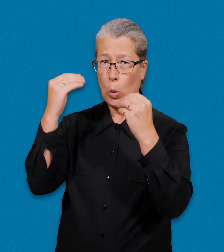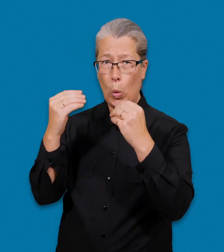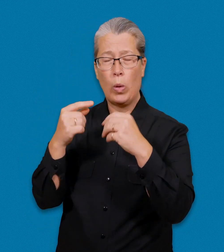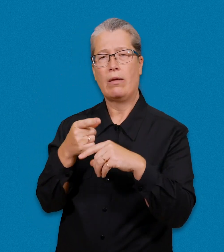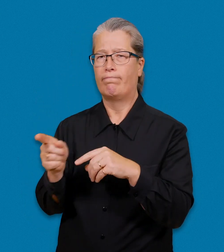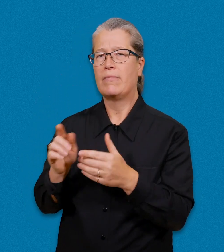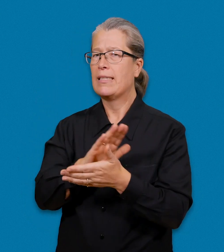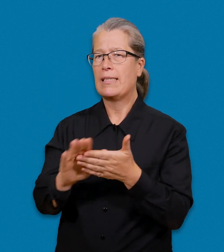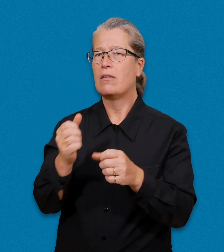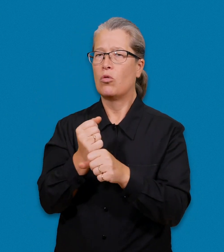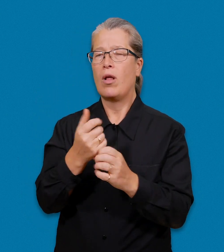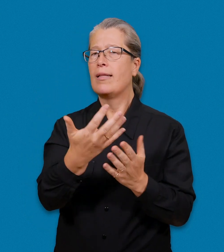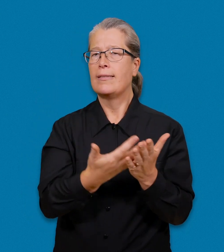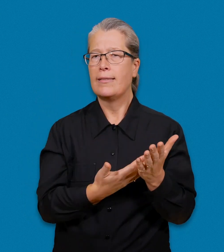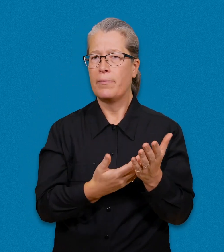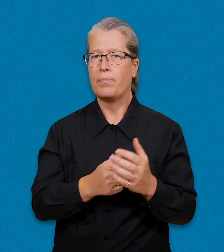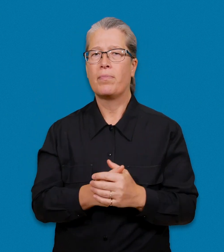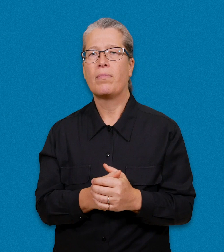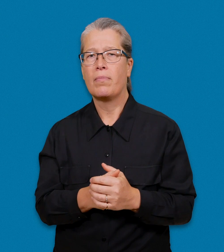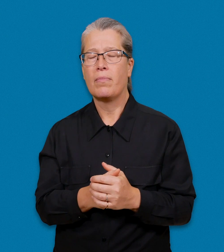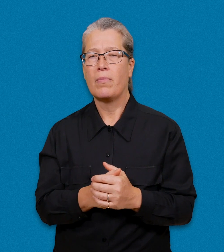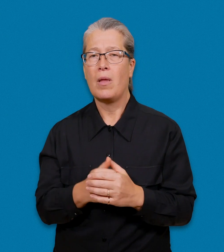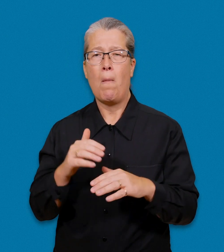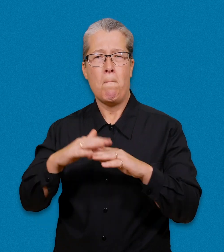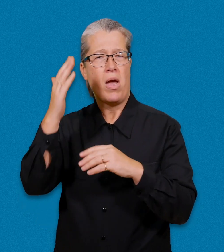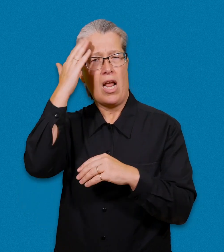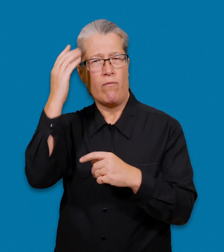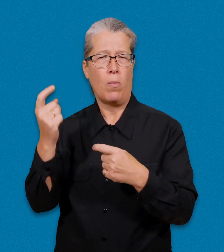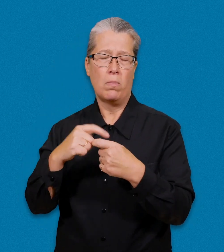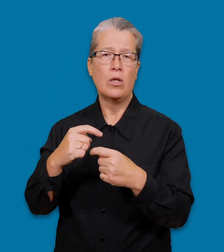Ingen tolklista görs upp för studier. Läs mer om studietolkning.